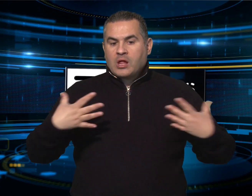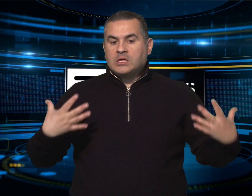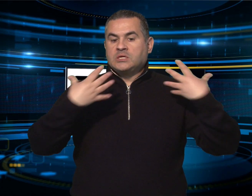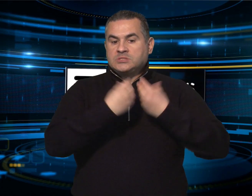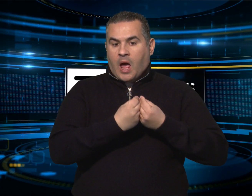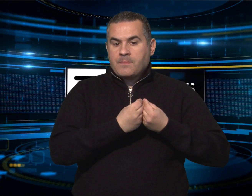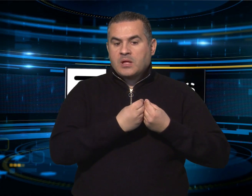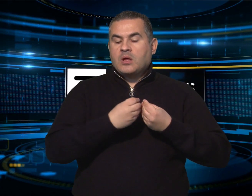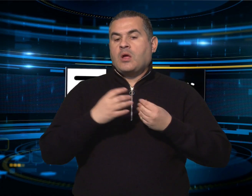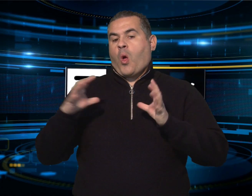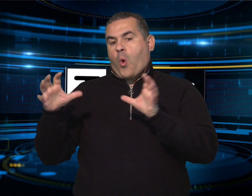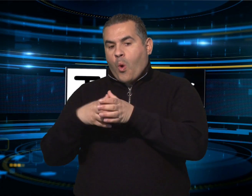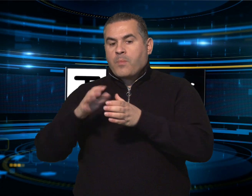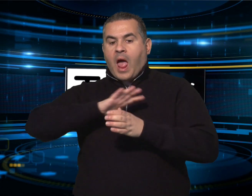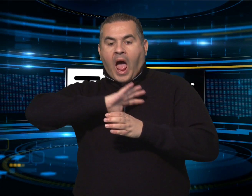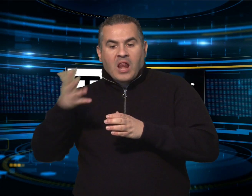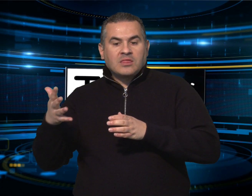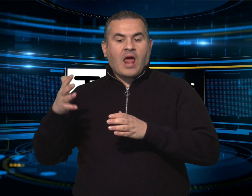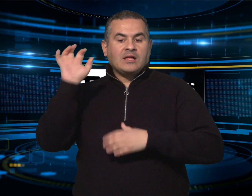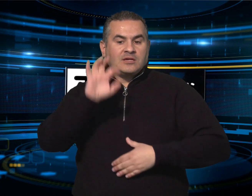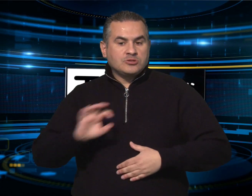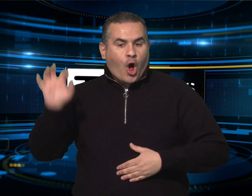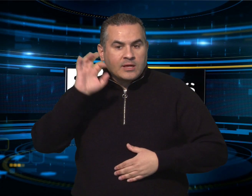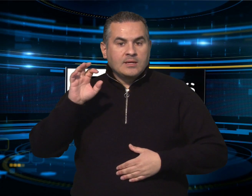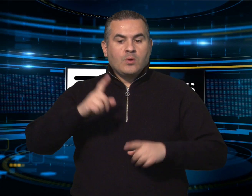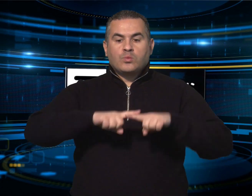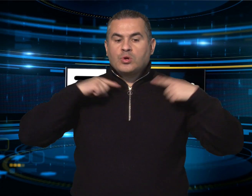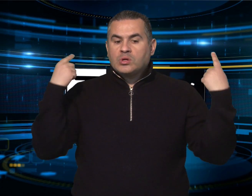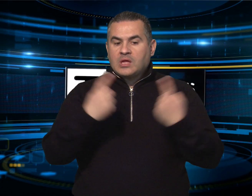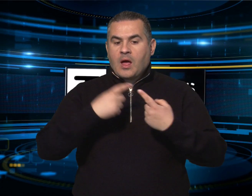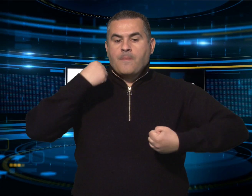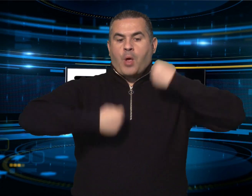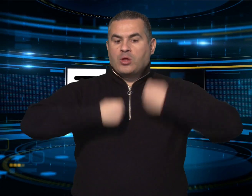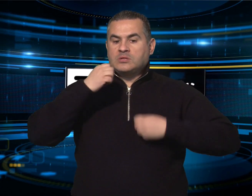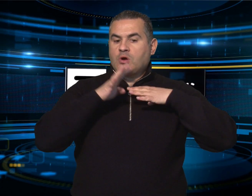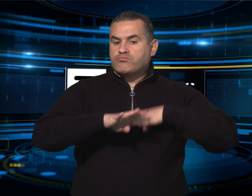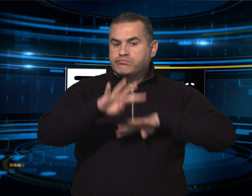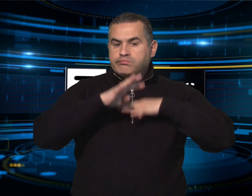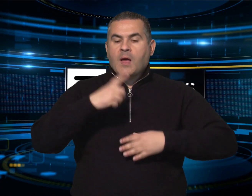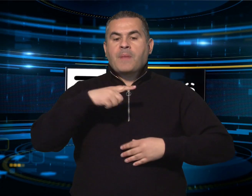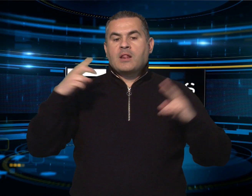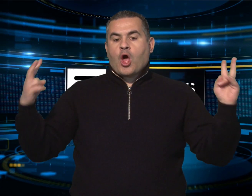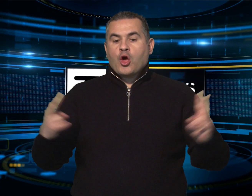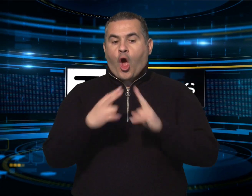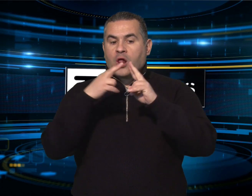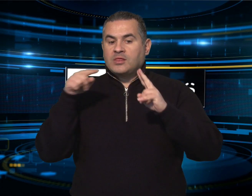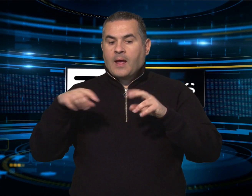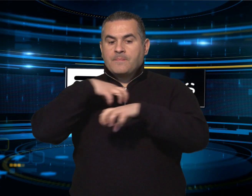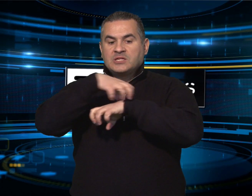'Agricoltura Francesco Lollobrigida. A Cagliari intanto proseguono di giorno in giorno le sfilate dei mezzi nel centro. L'obiettivo è catturare l'attenzione